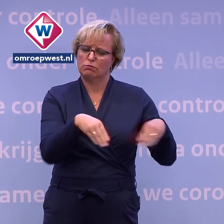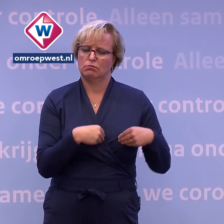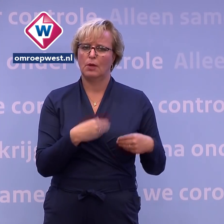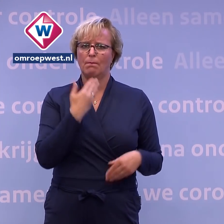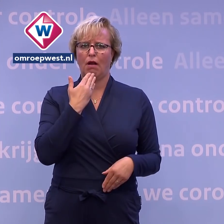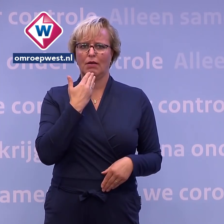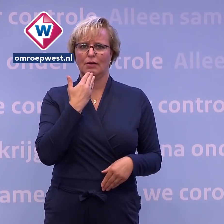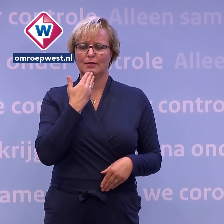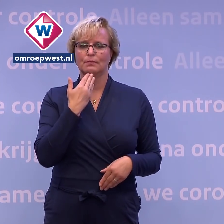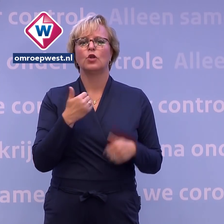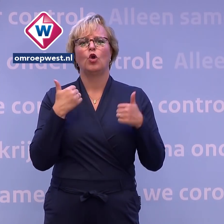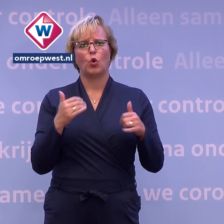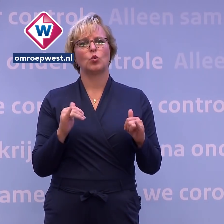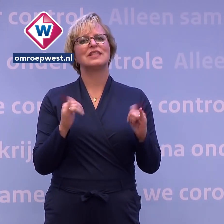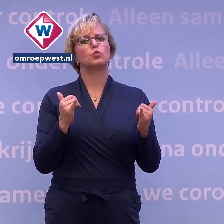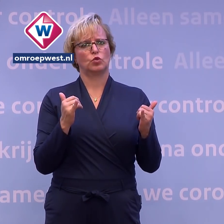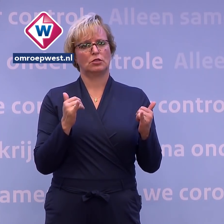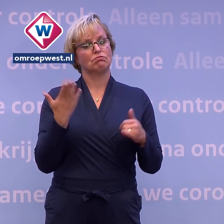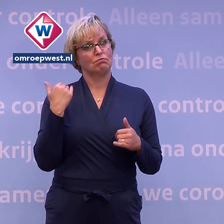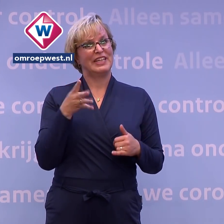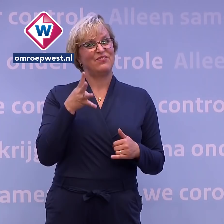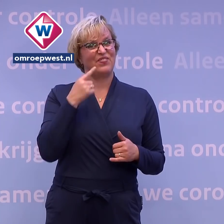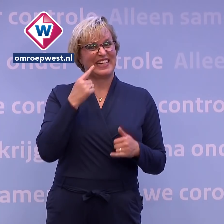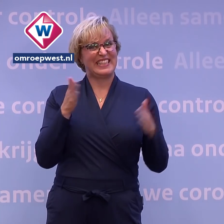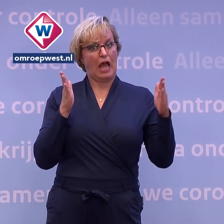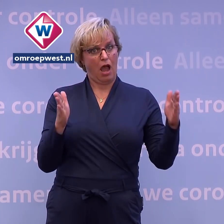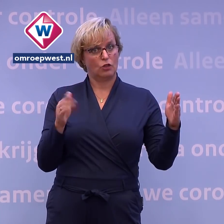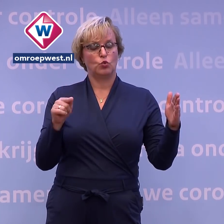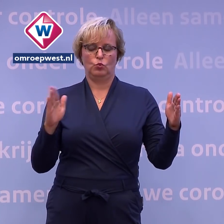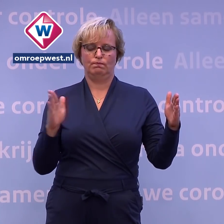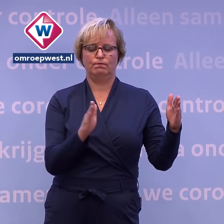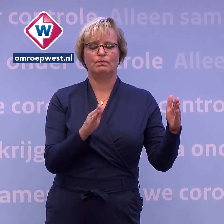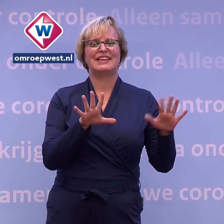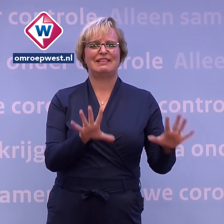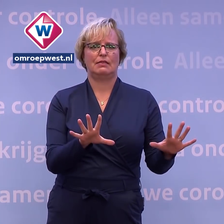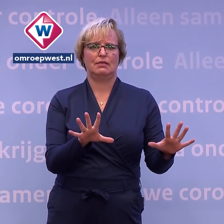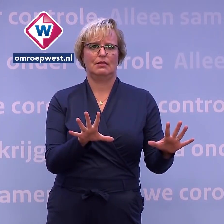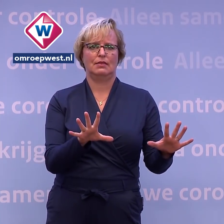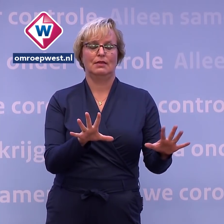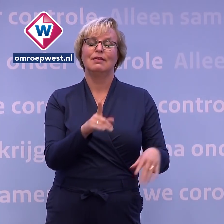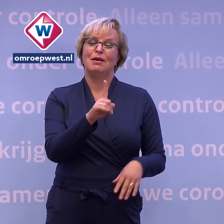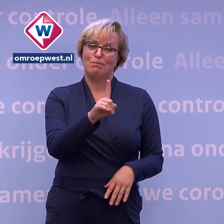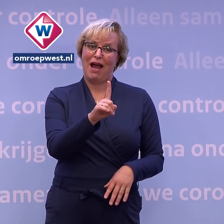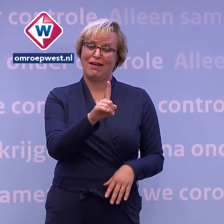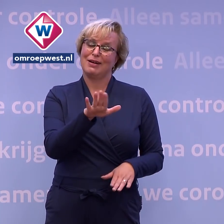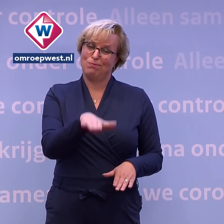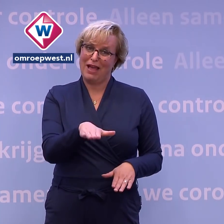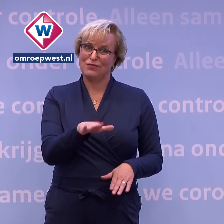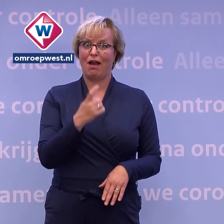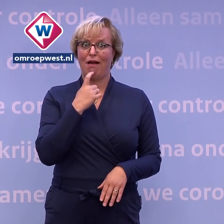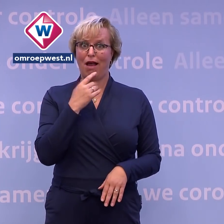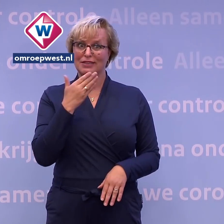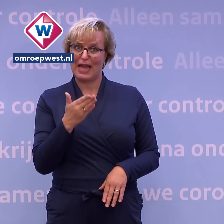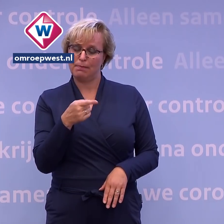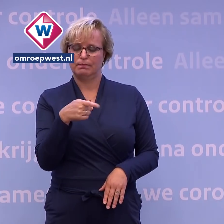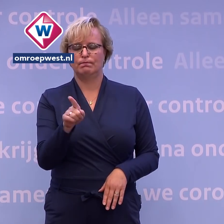En het goede nieuws is, we kunnen van 14 dagen terug naar 10. En natuurlijk geldt ook dan, bij klachten, meteen laten